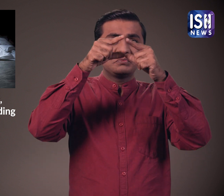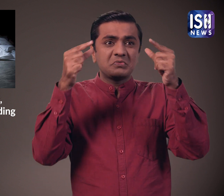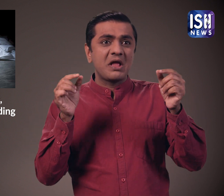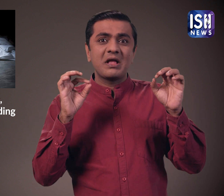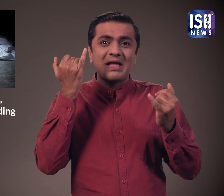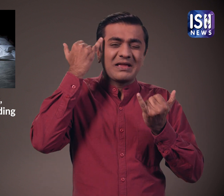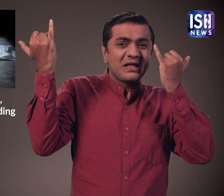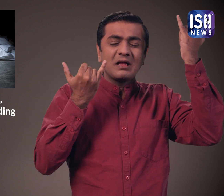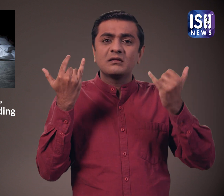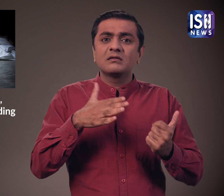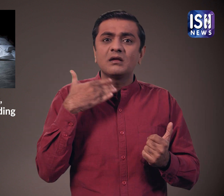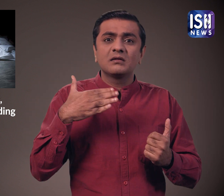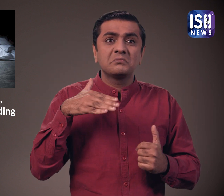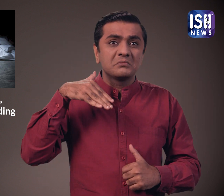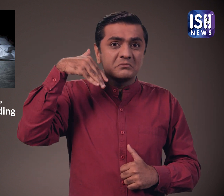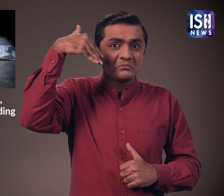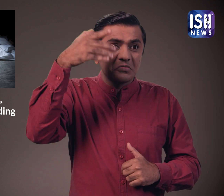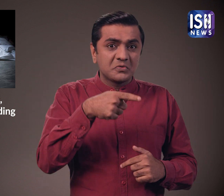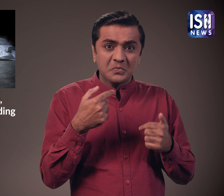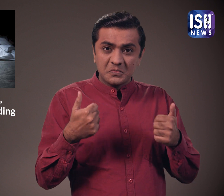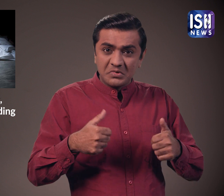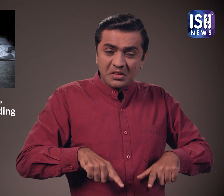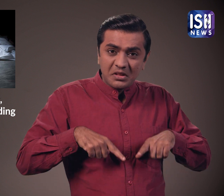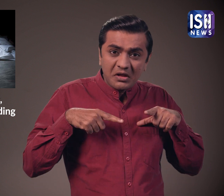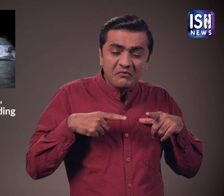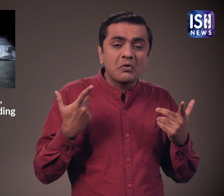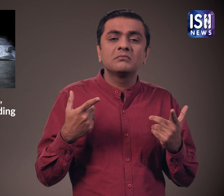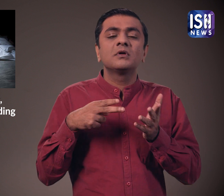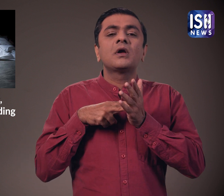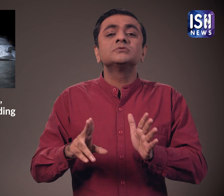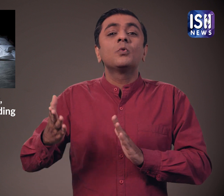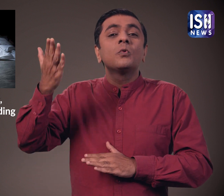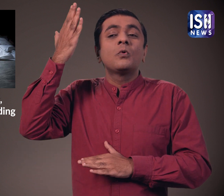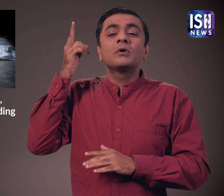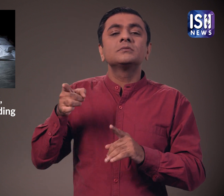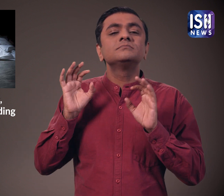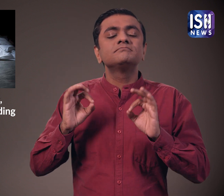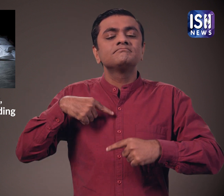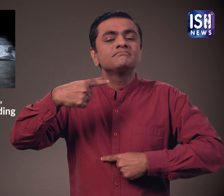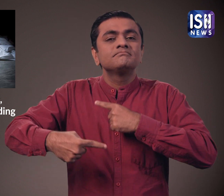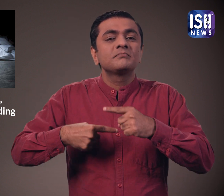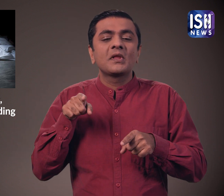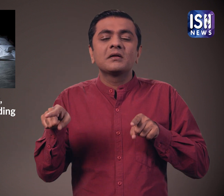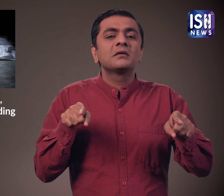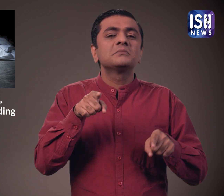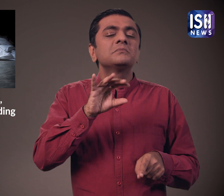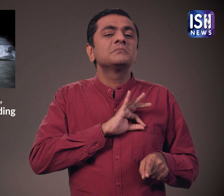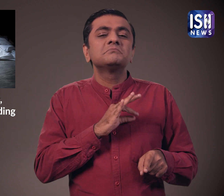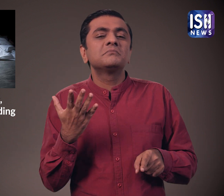नवाचार मौतों का कारण बन रहे है क्या आपको लगता है कि नवाचार अच्छे है या हमें पुराने समय का पालन करते रहना चाहिए हमें कमेंट्स में बताइए